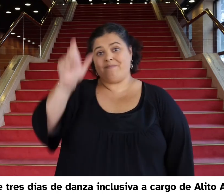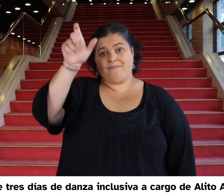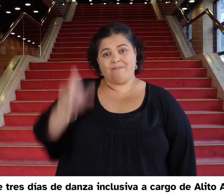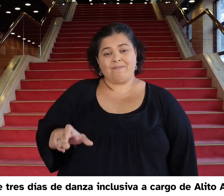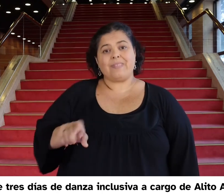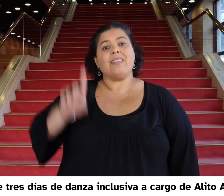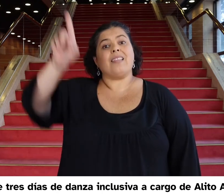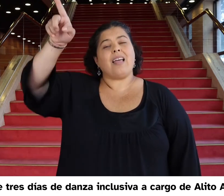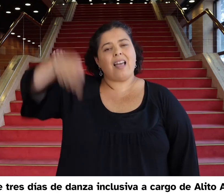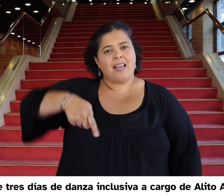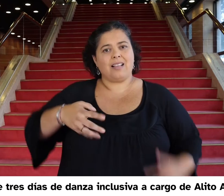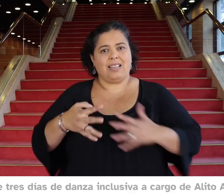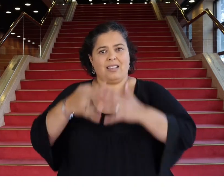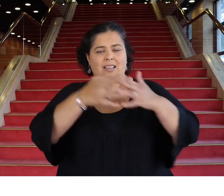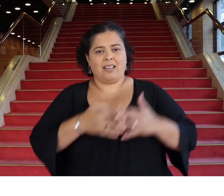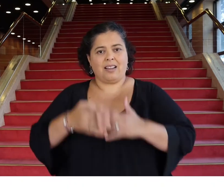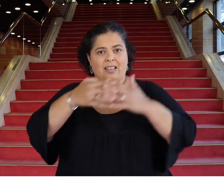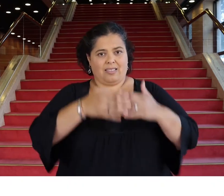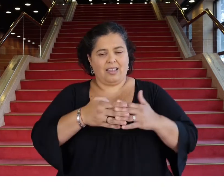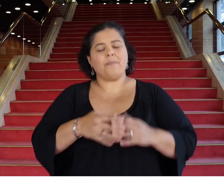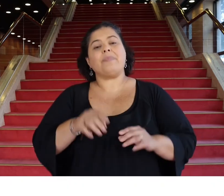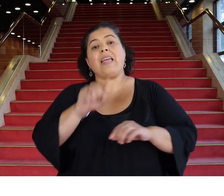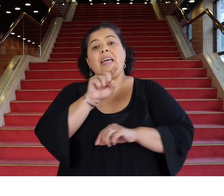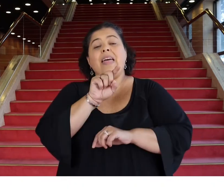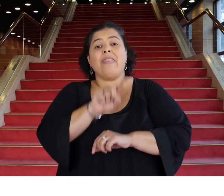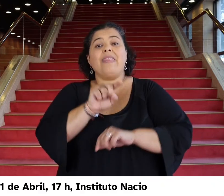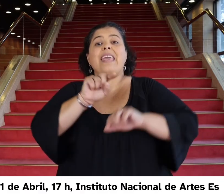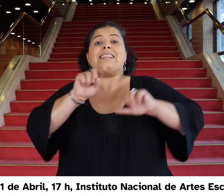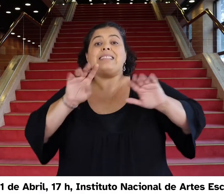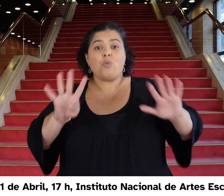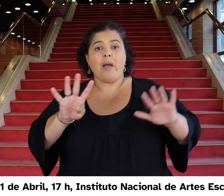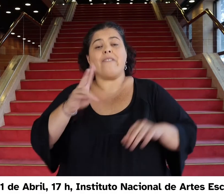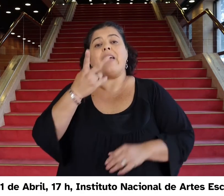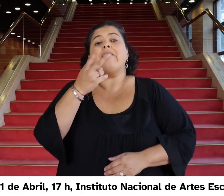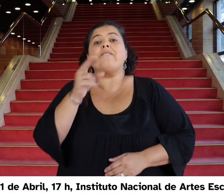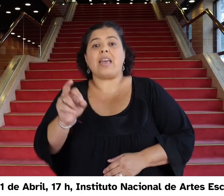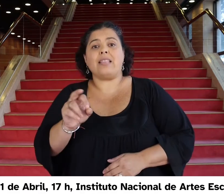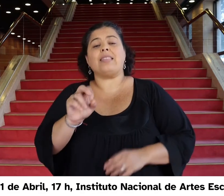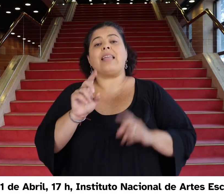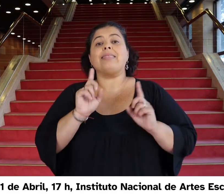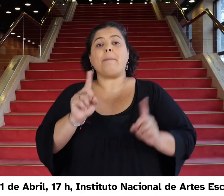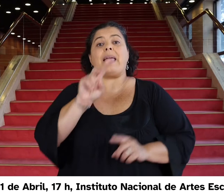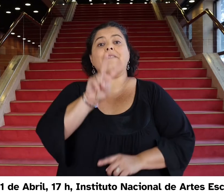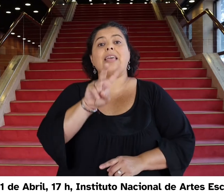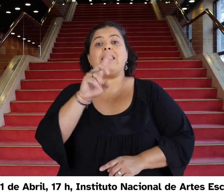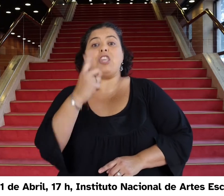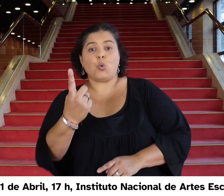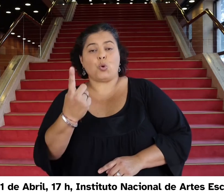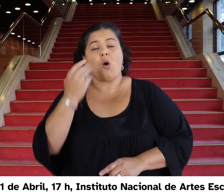19, 20 y 21 de abril, 17 horas. Instituto Nacional de Artes Escénicas.